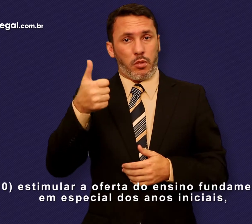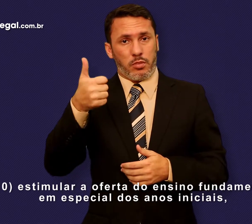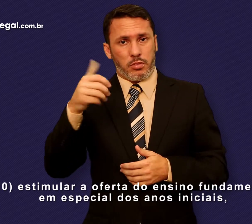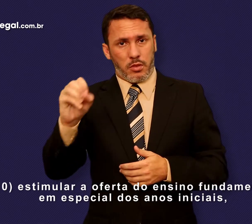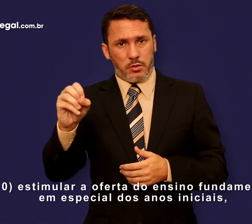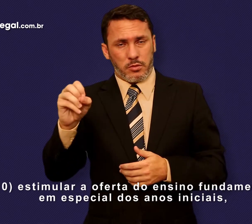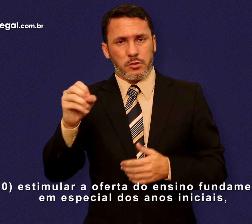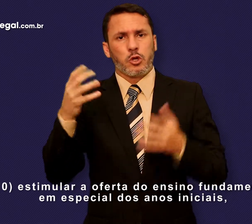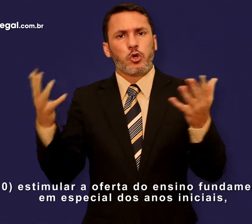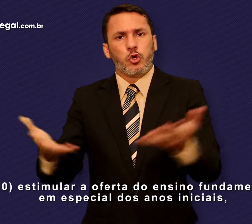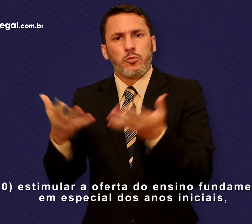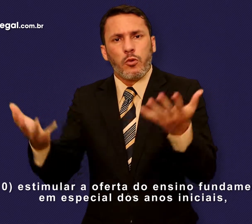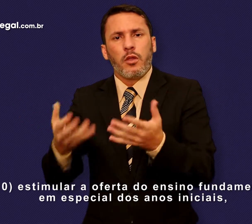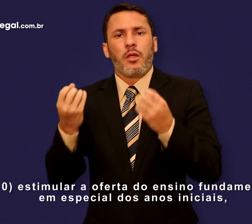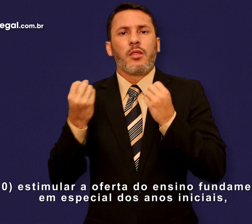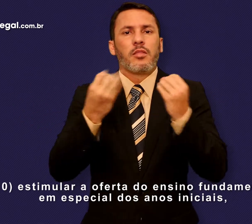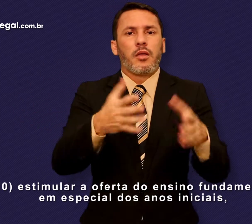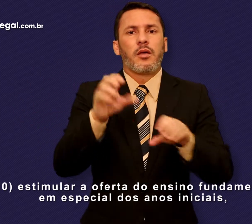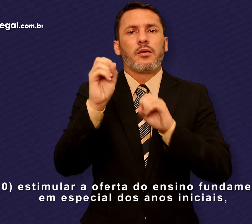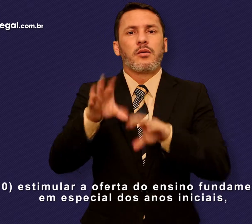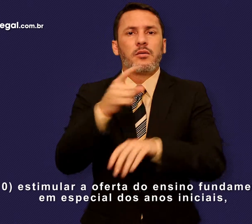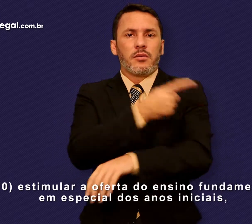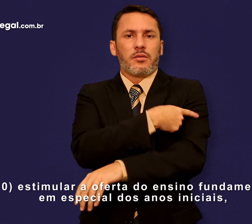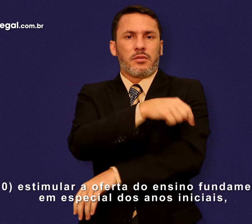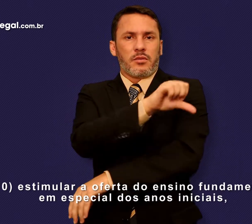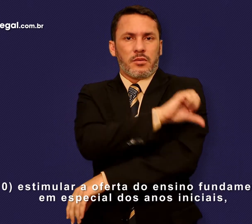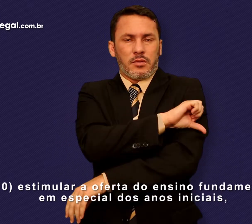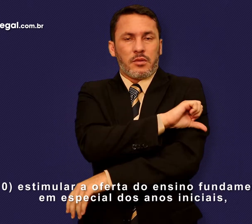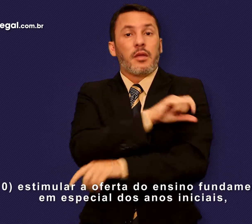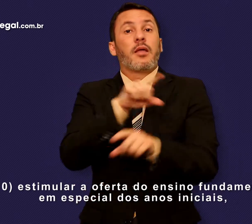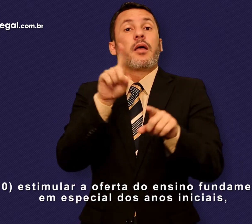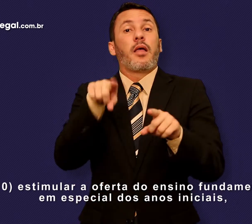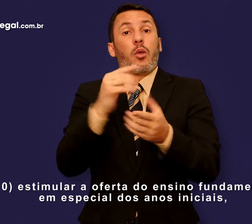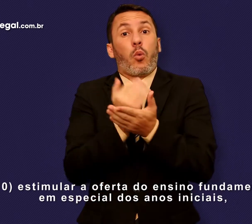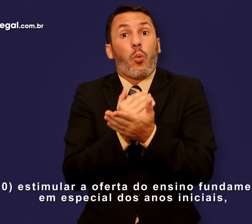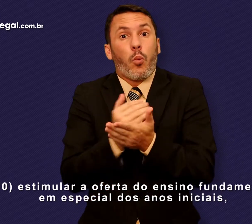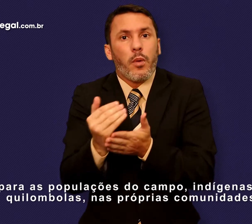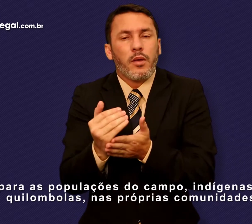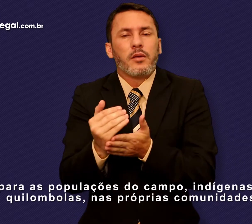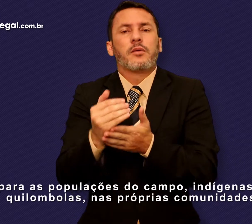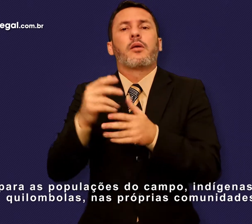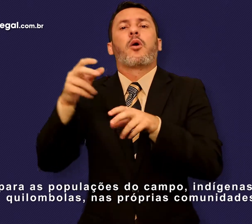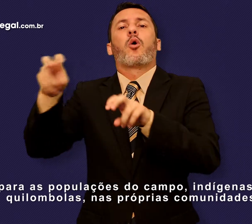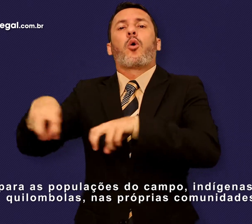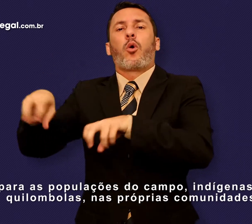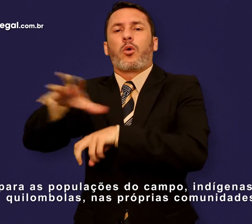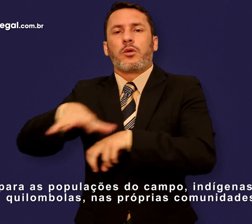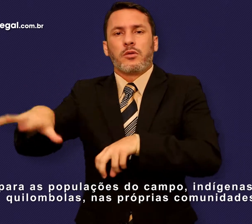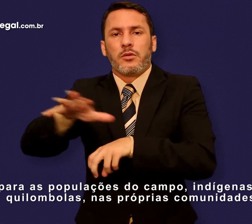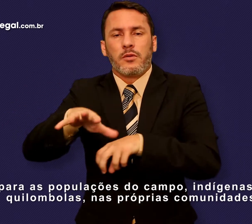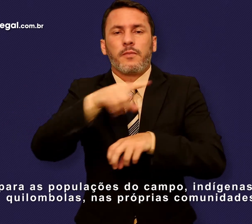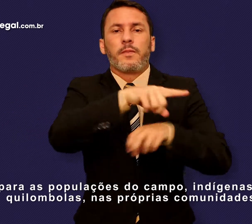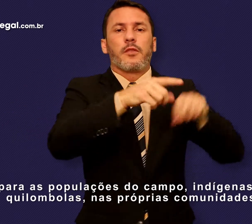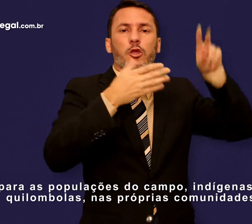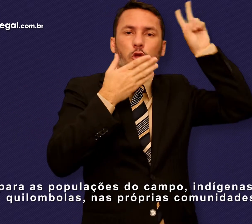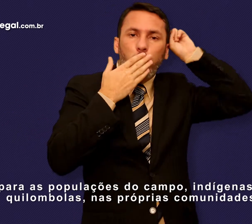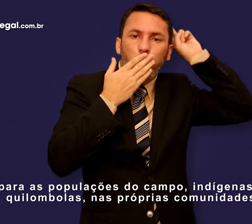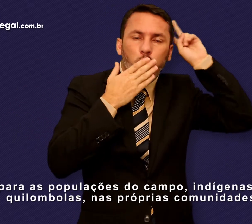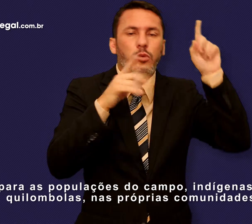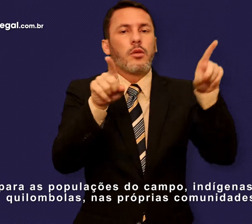Estimular a oferta do ensino fundamental, em especial dos anos iniciais para as populações do campo, indígenas e quilombolas,